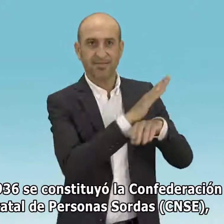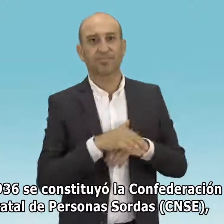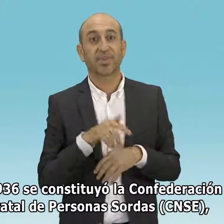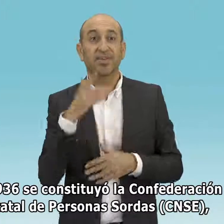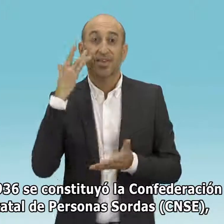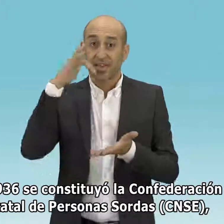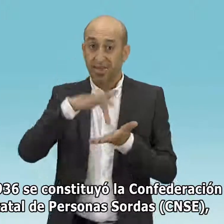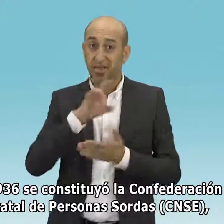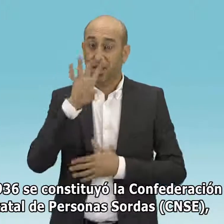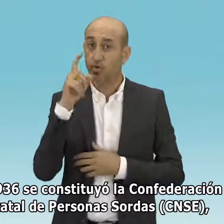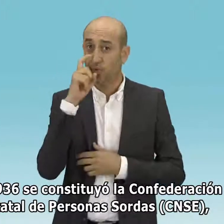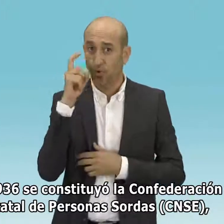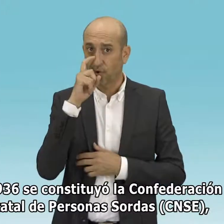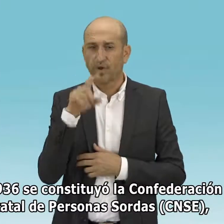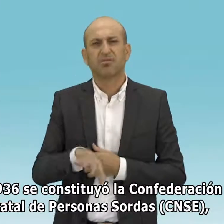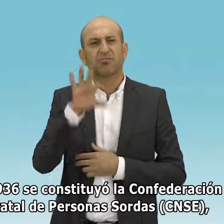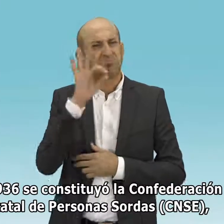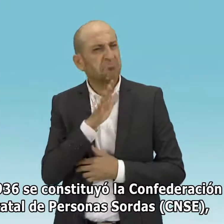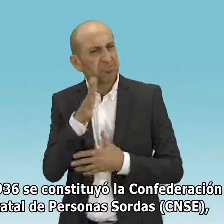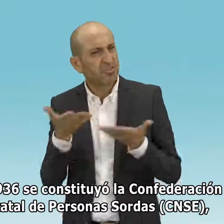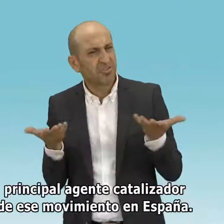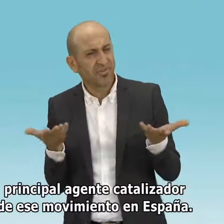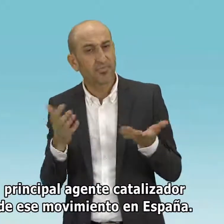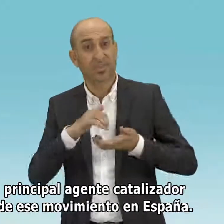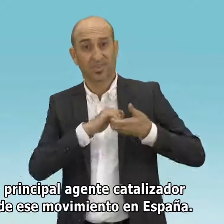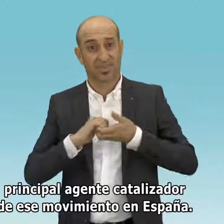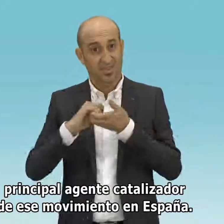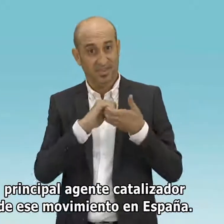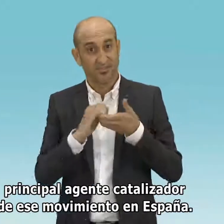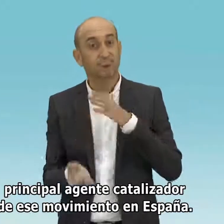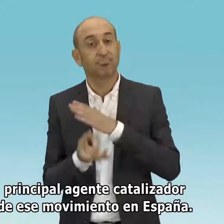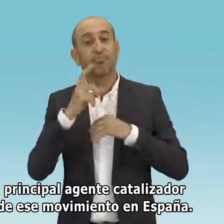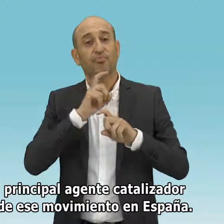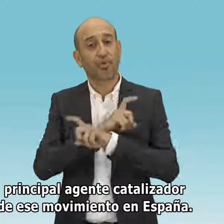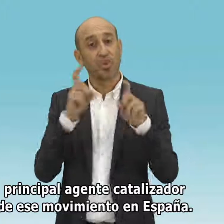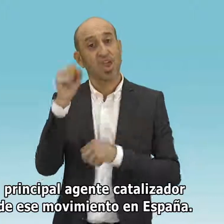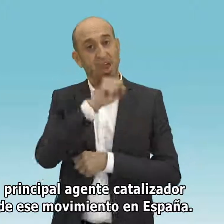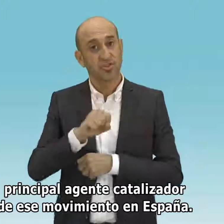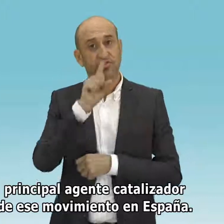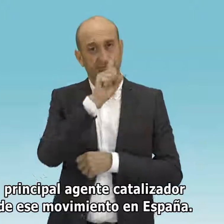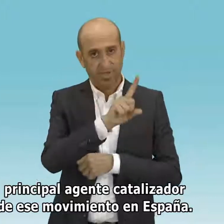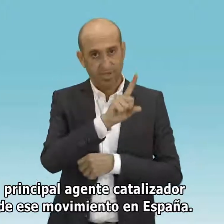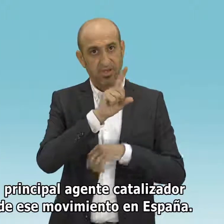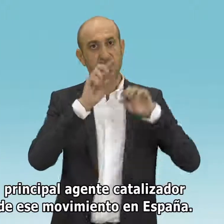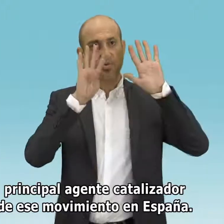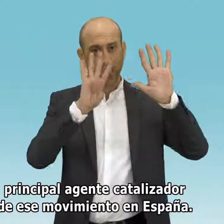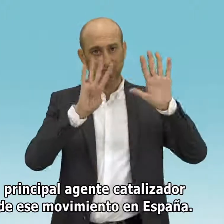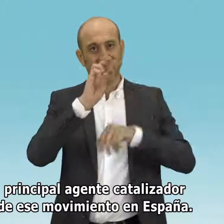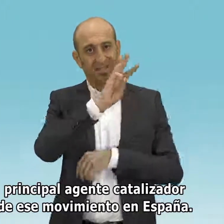Personas Sordas, CNSE, principal agente catalizador de este movimiento en España.